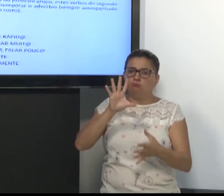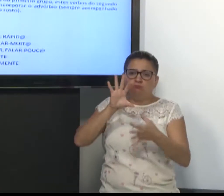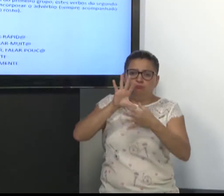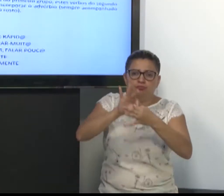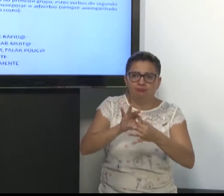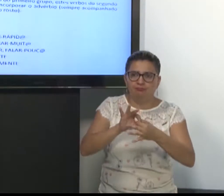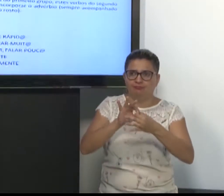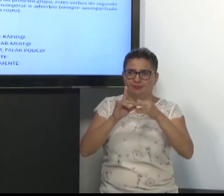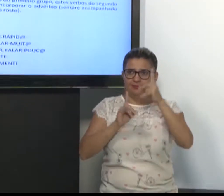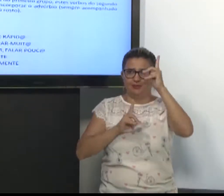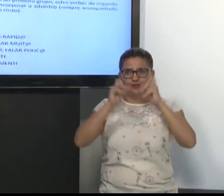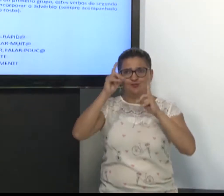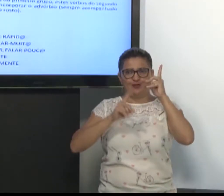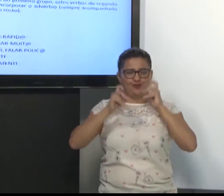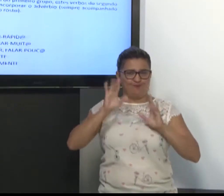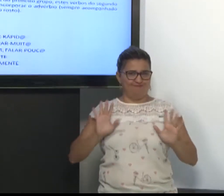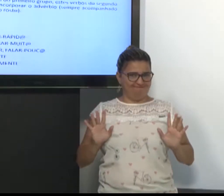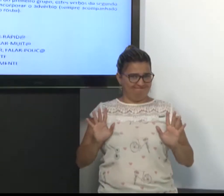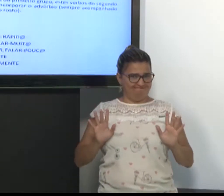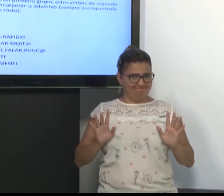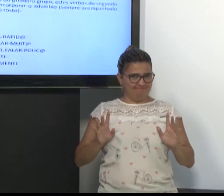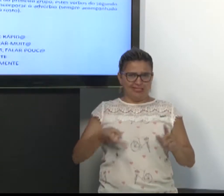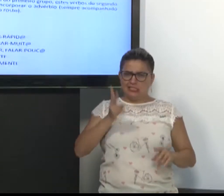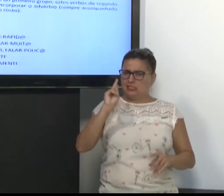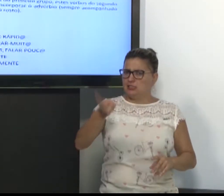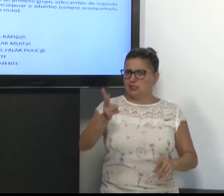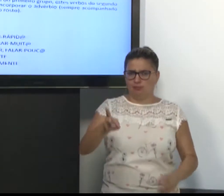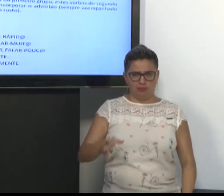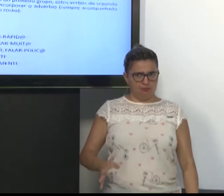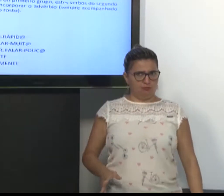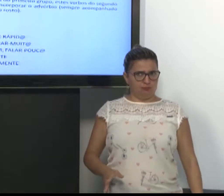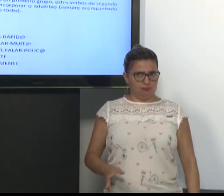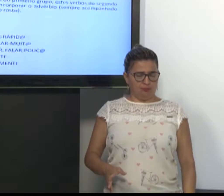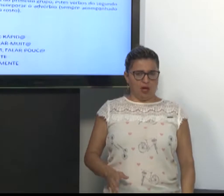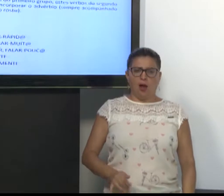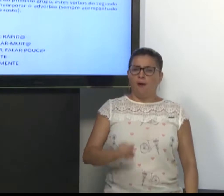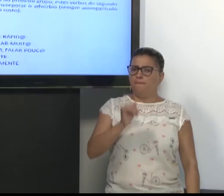Então, sempre ele vem acompanhado de expressão facial.